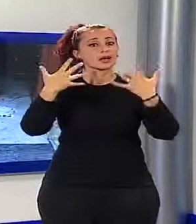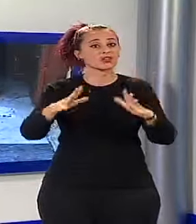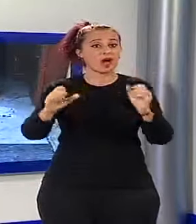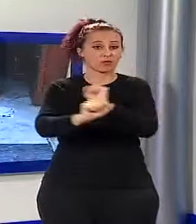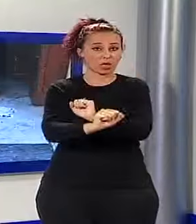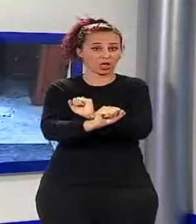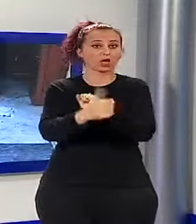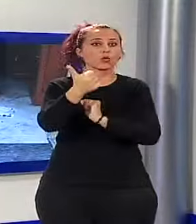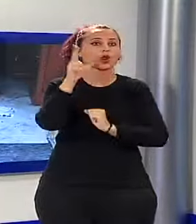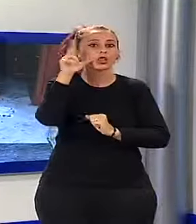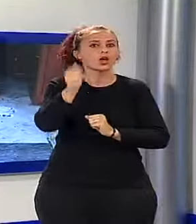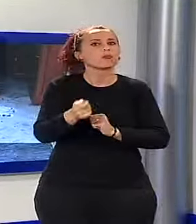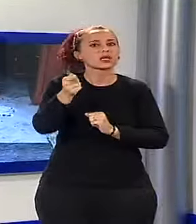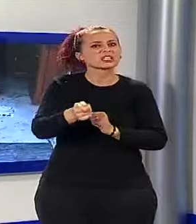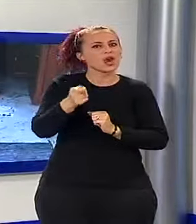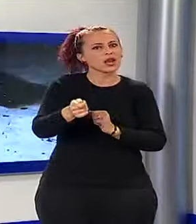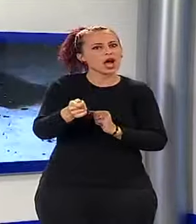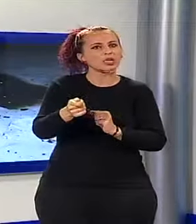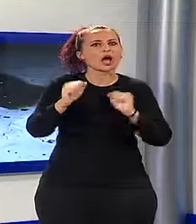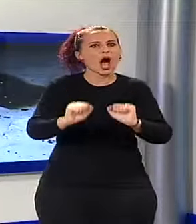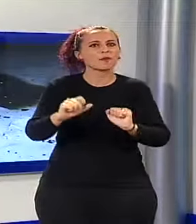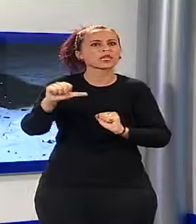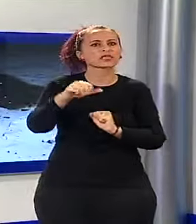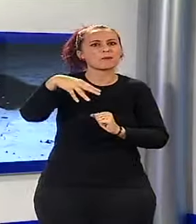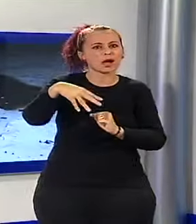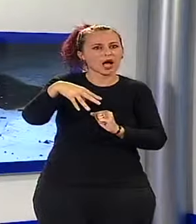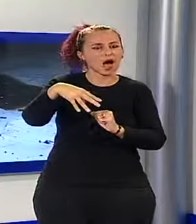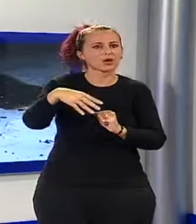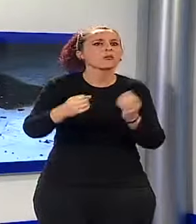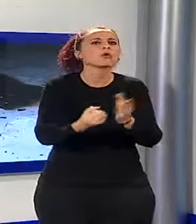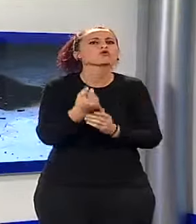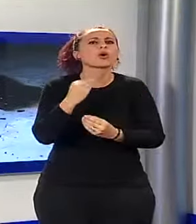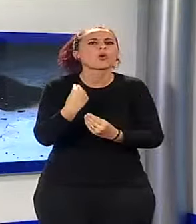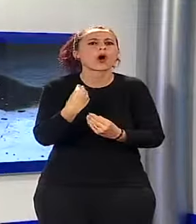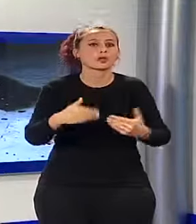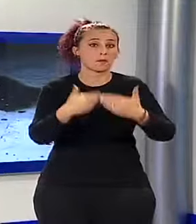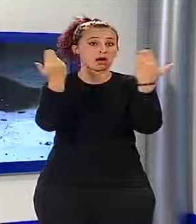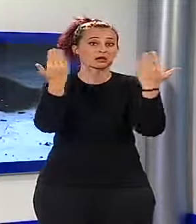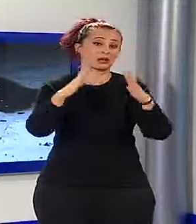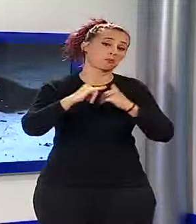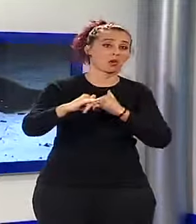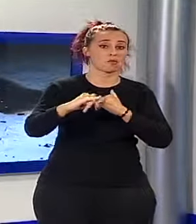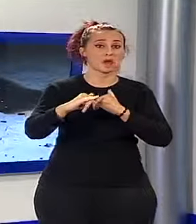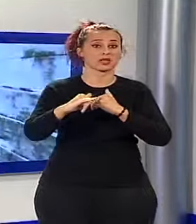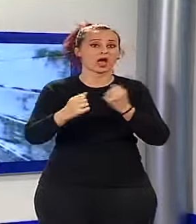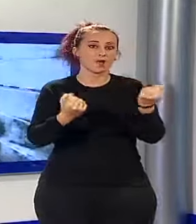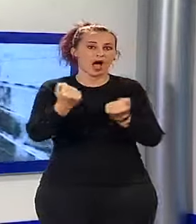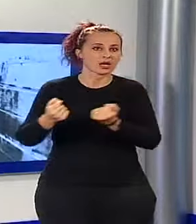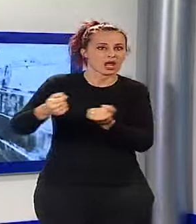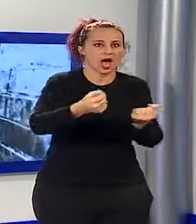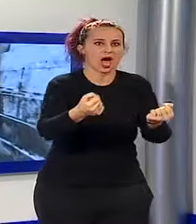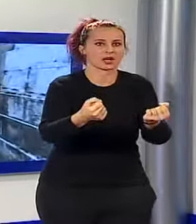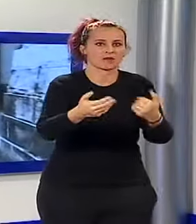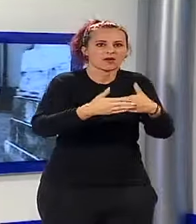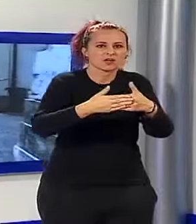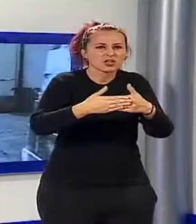stanno verificando la sua posizione. Il fatto è avvenuto a metà mattina. Una donna parcheggia sul Sagrato, scende dall'auto e